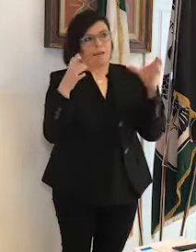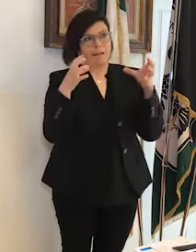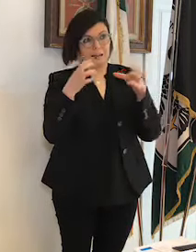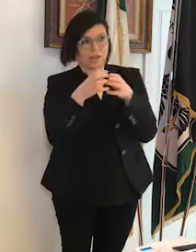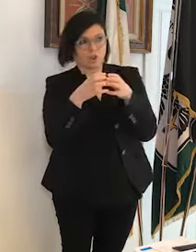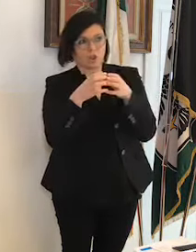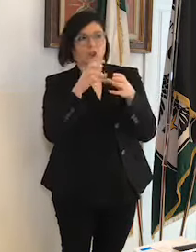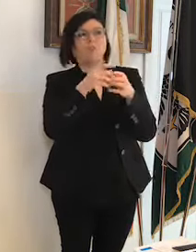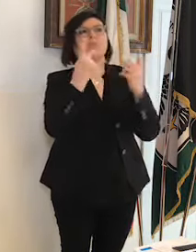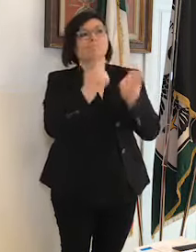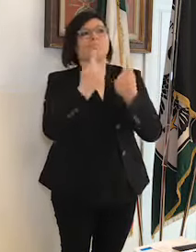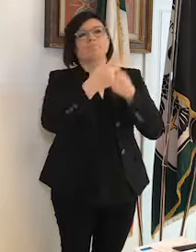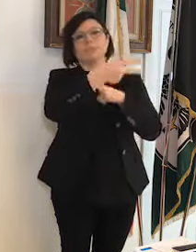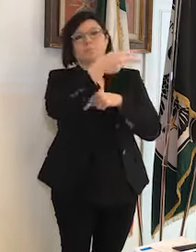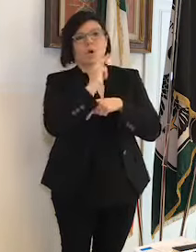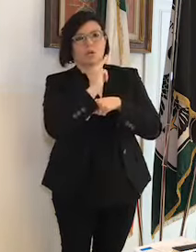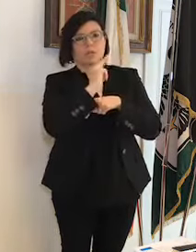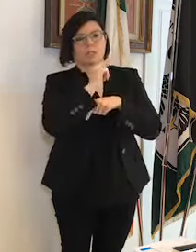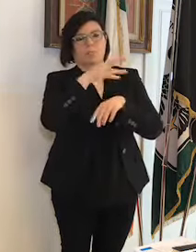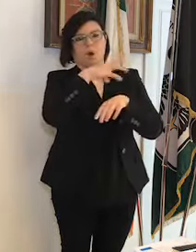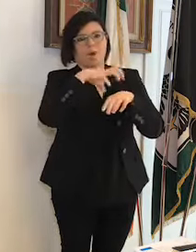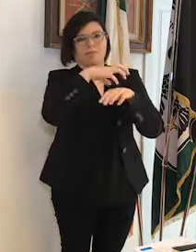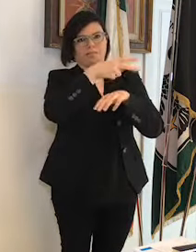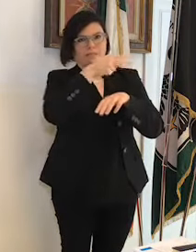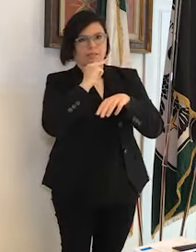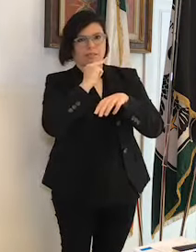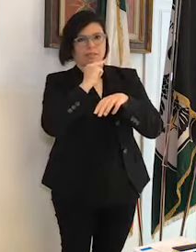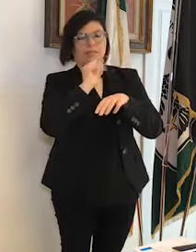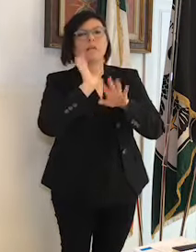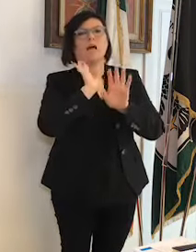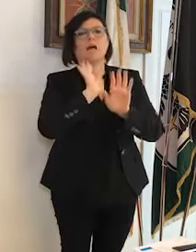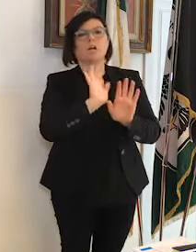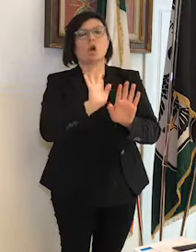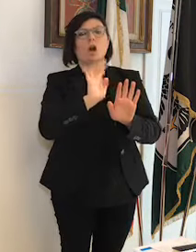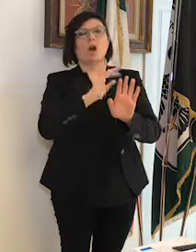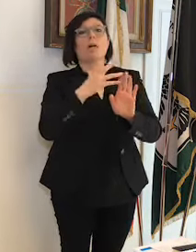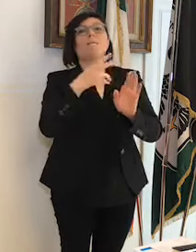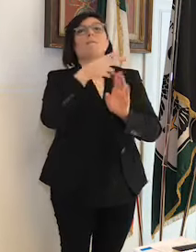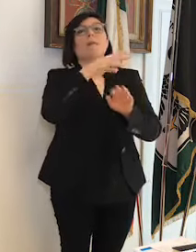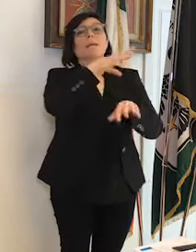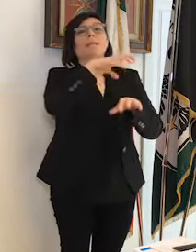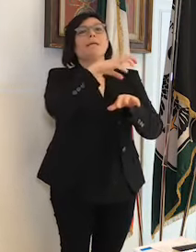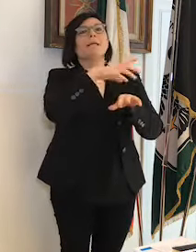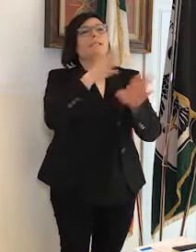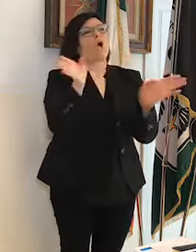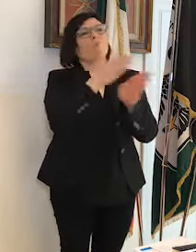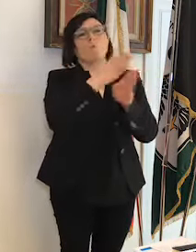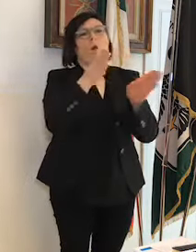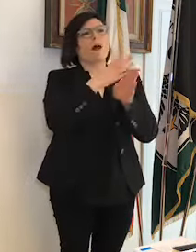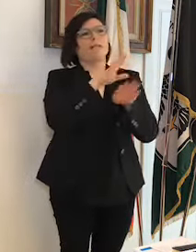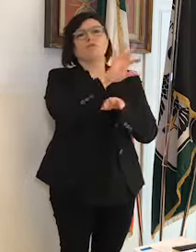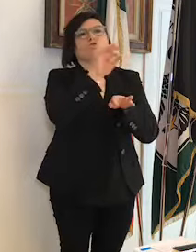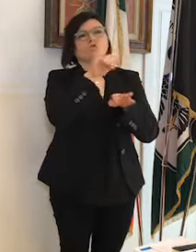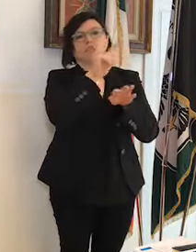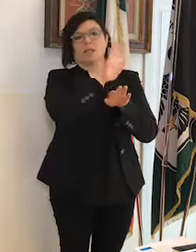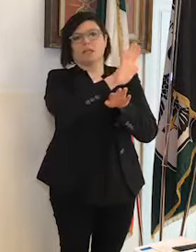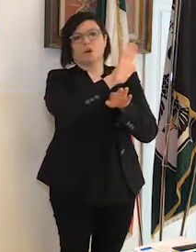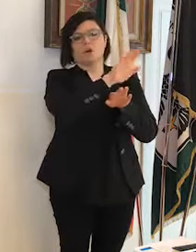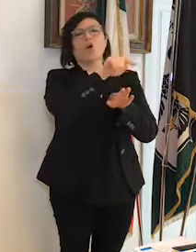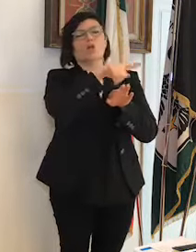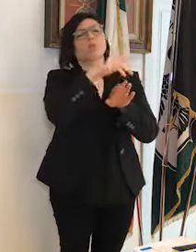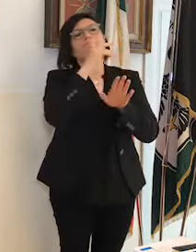risposta ma qualunque sia la decisione presa noi ci atterremo in maniera